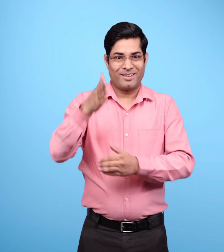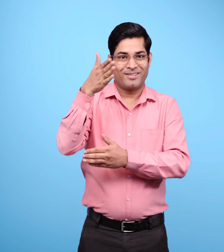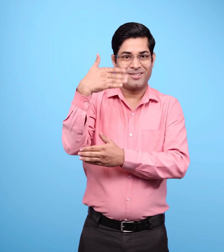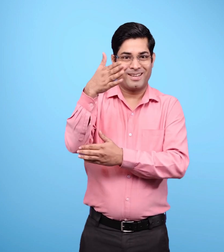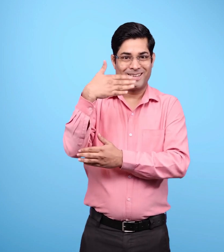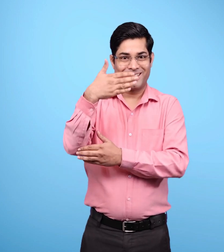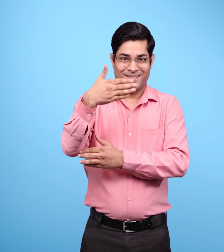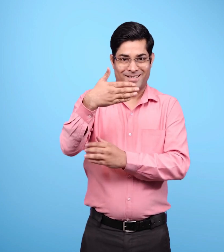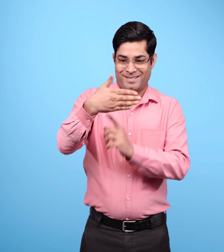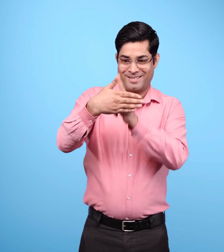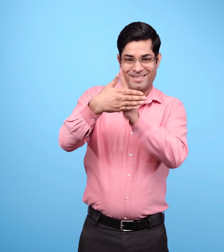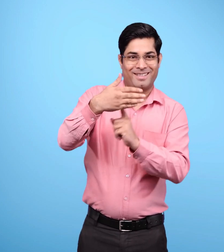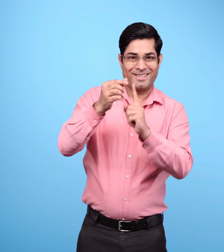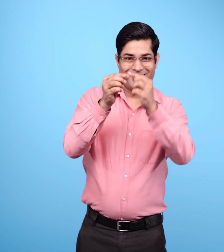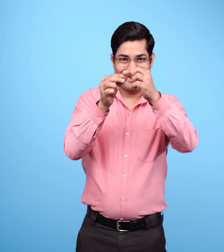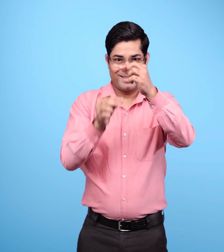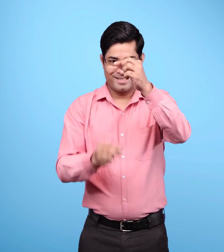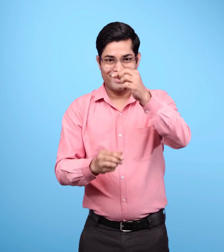तथा चड़ी में लगा हुआ एक जंडा लें.